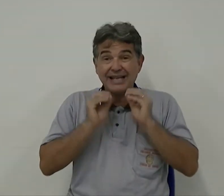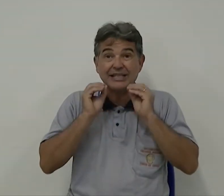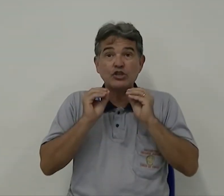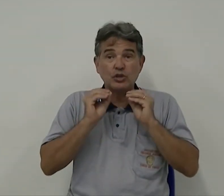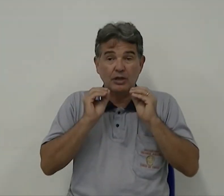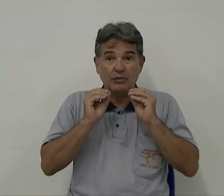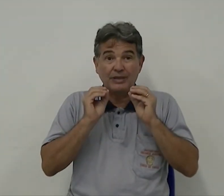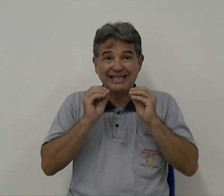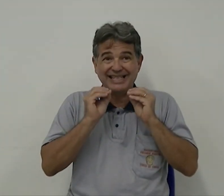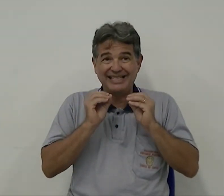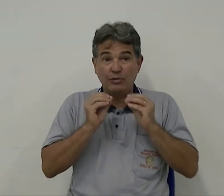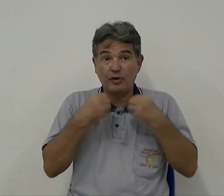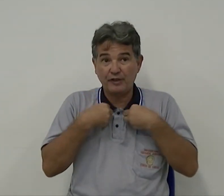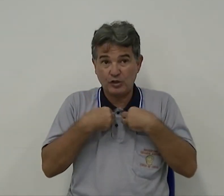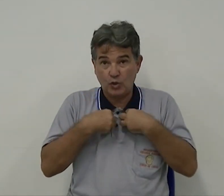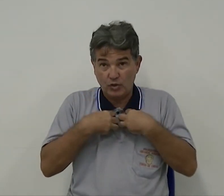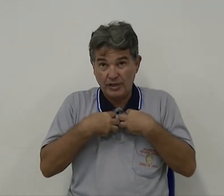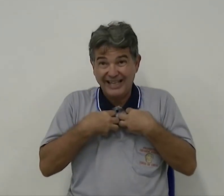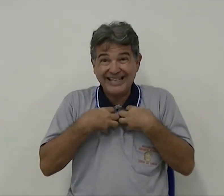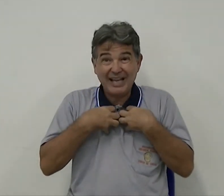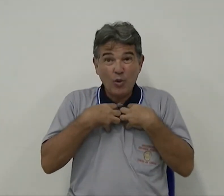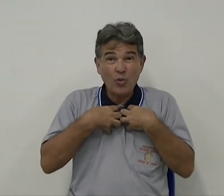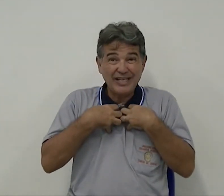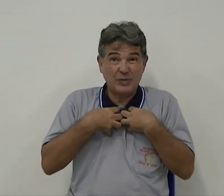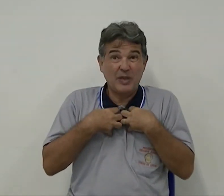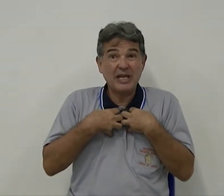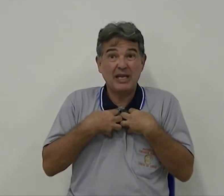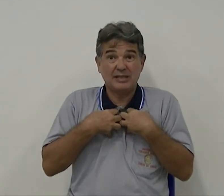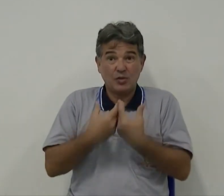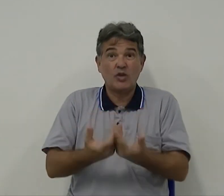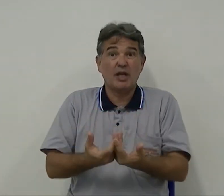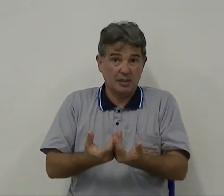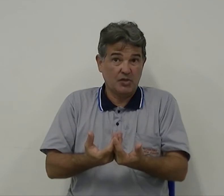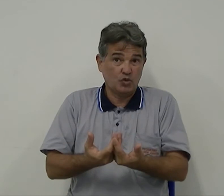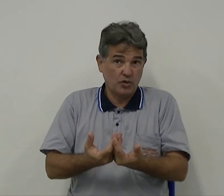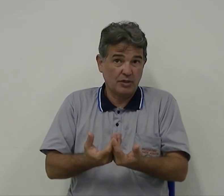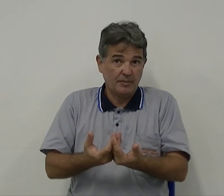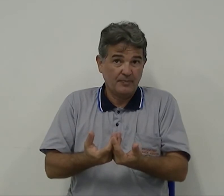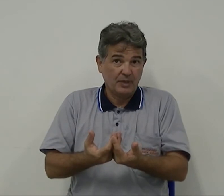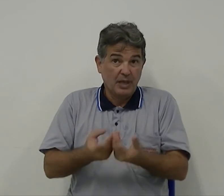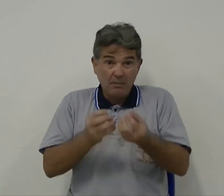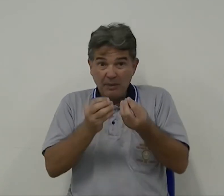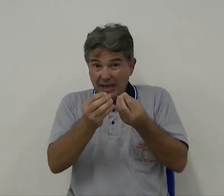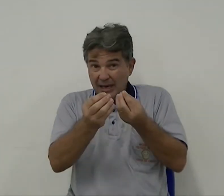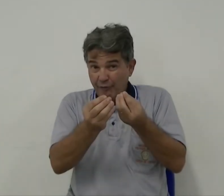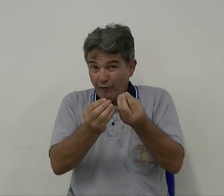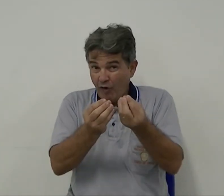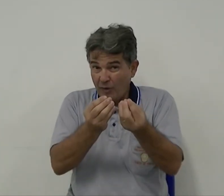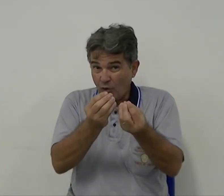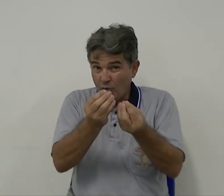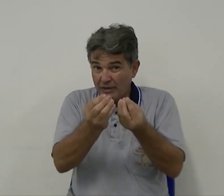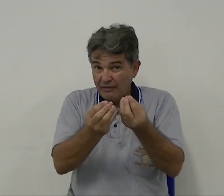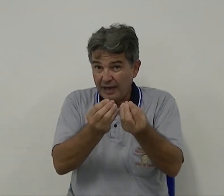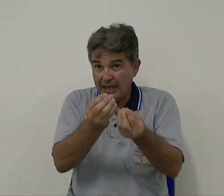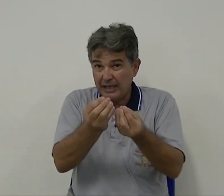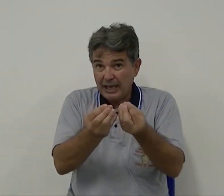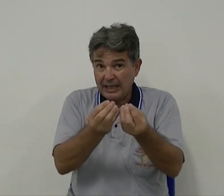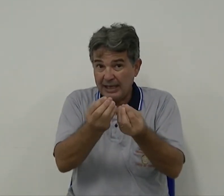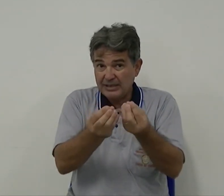Existe uma necessidade do professor, que tem alguma experiência com criança em sua, pela forma como ele vai, a criança